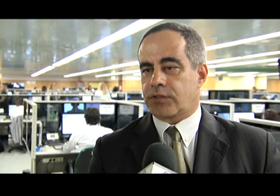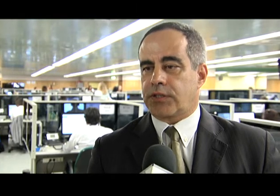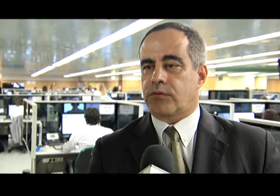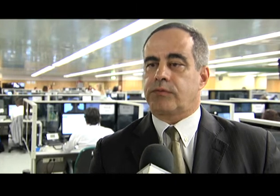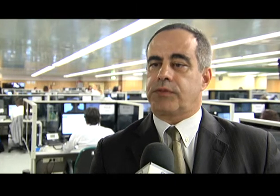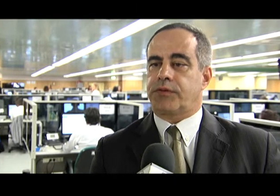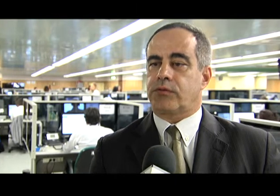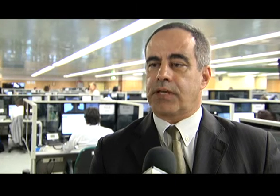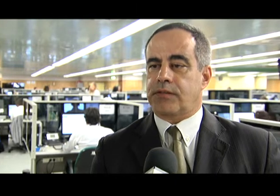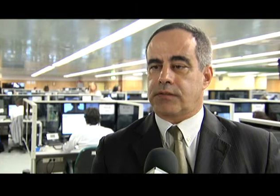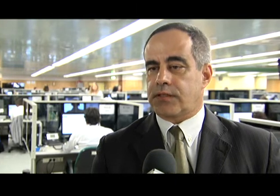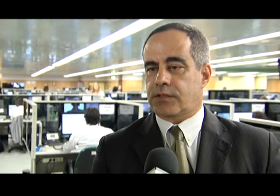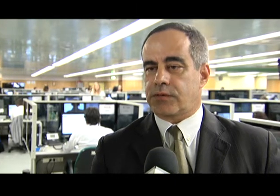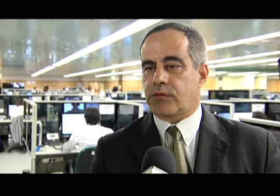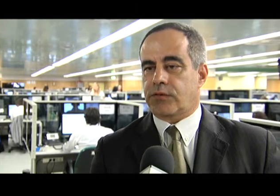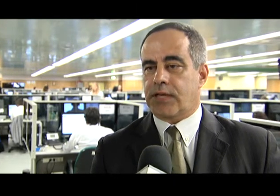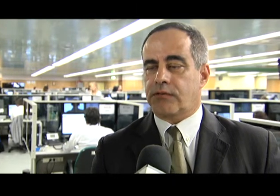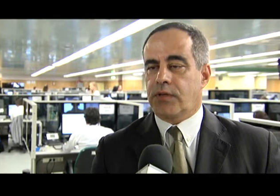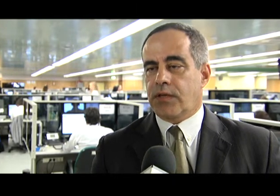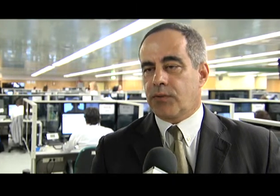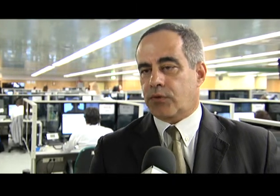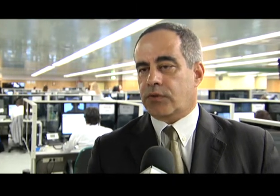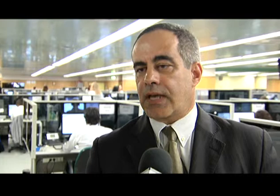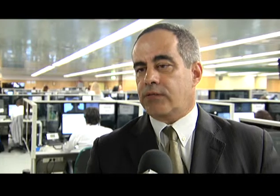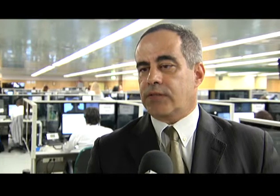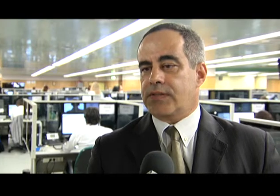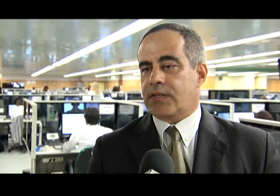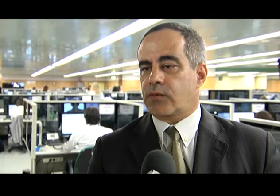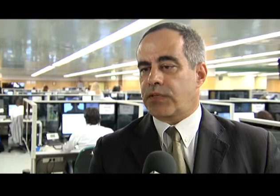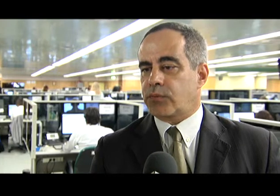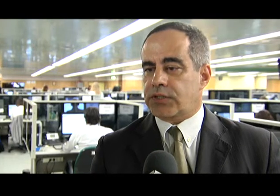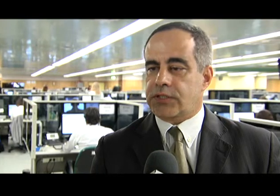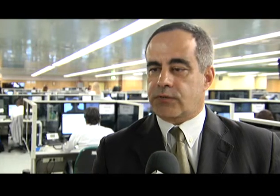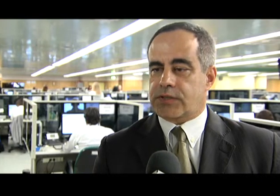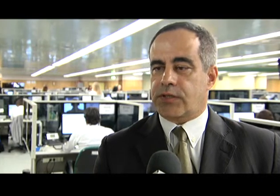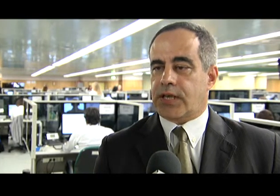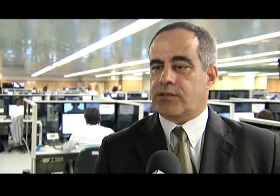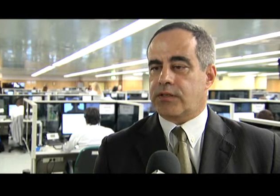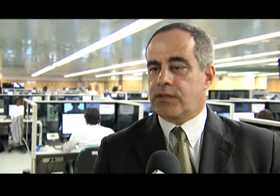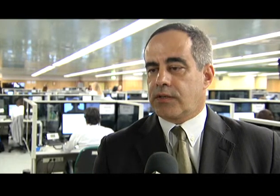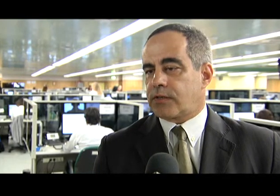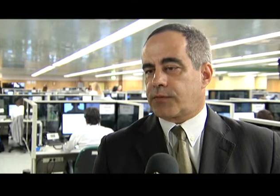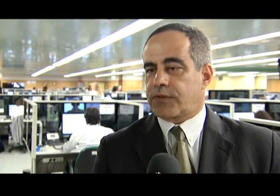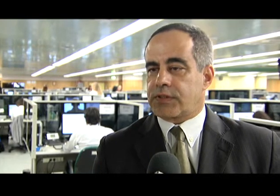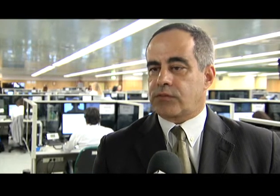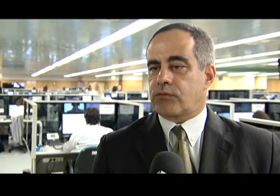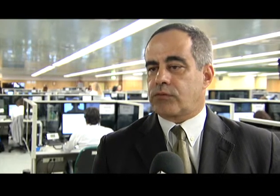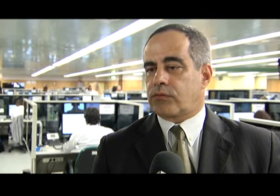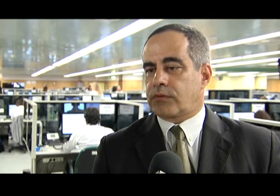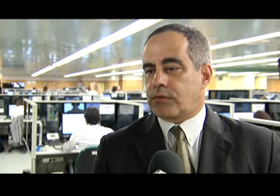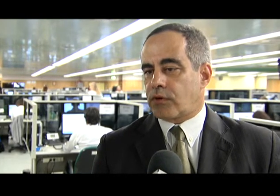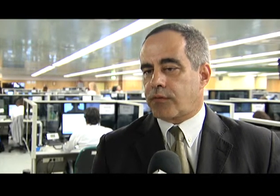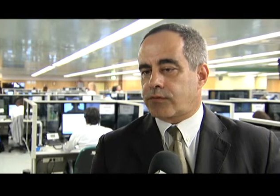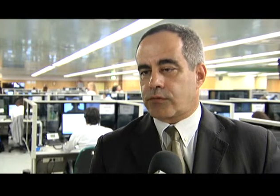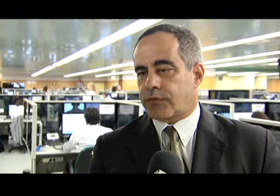telefónicos teriam dificuldade em estabelecer o contacto. E, por outro lado, insere-se também na política de inovação da Caixa, fazendo